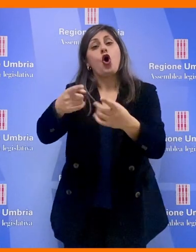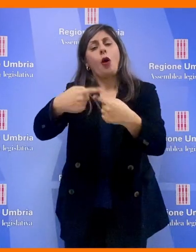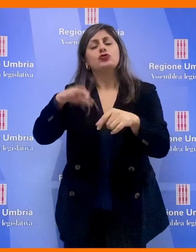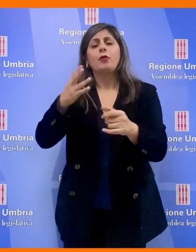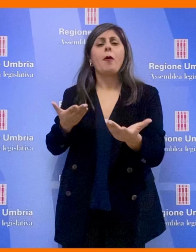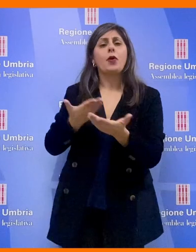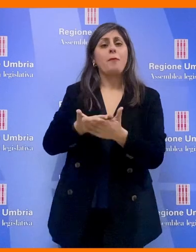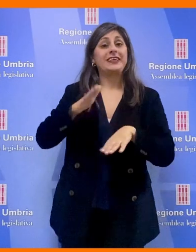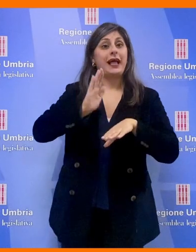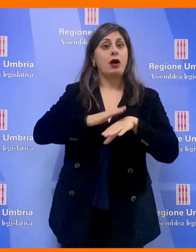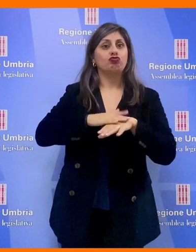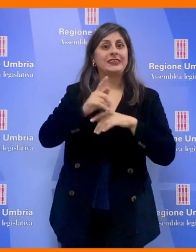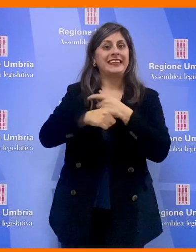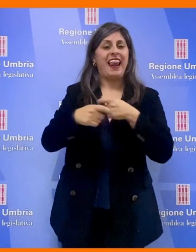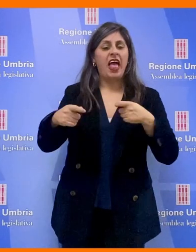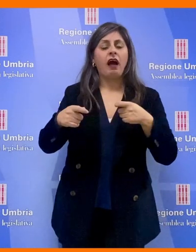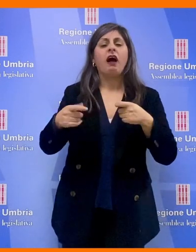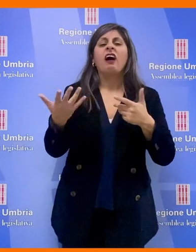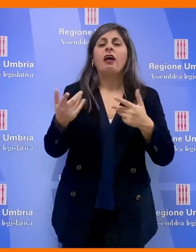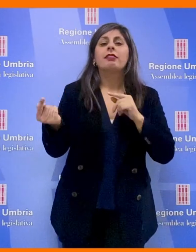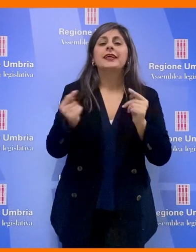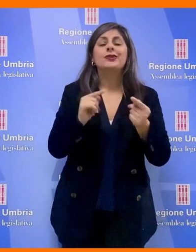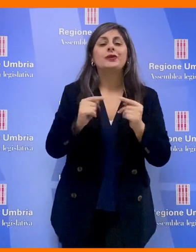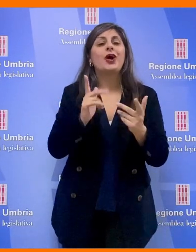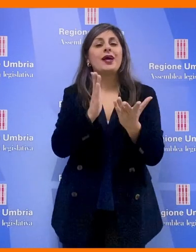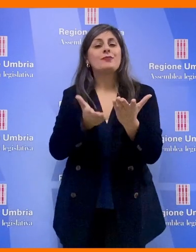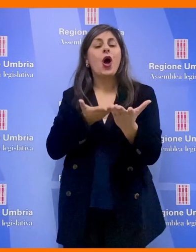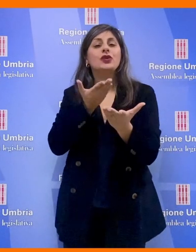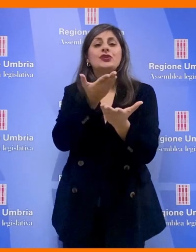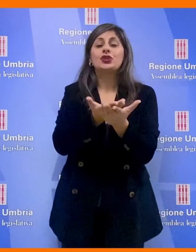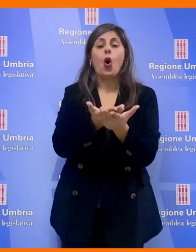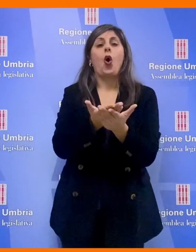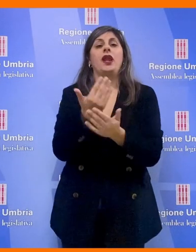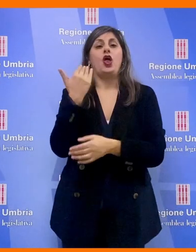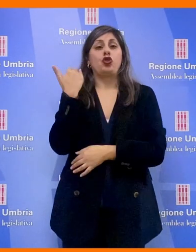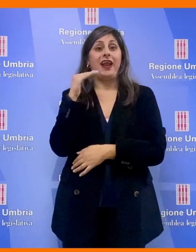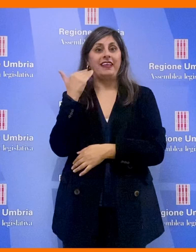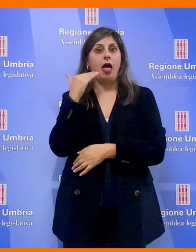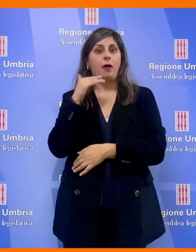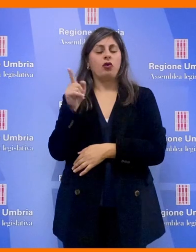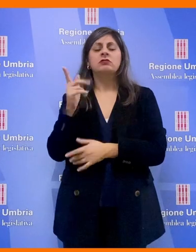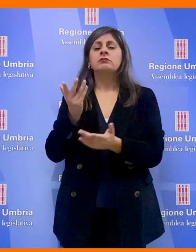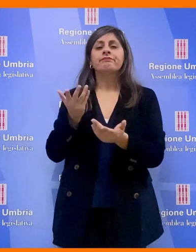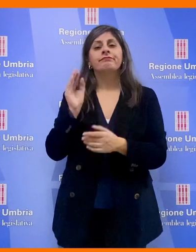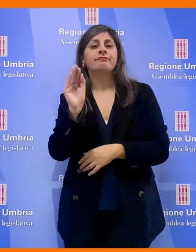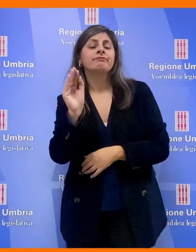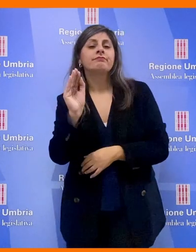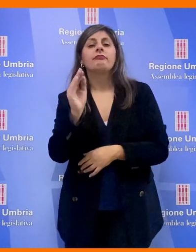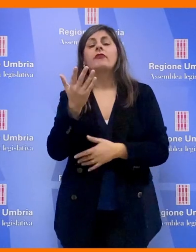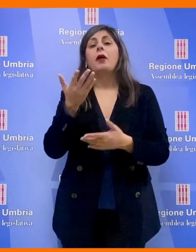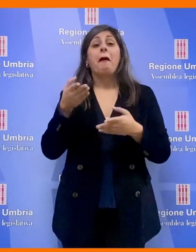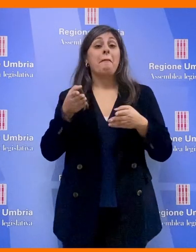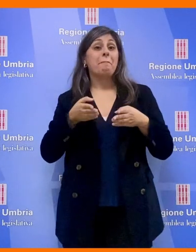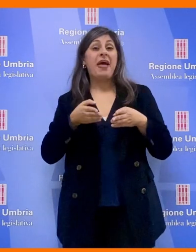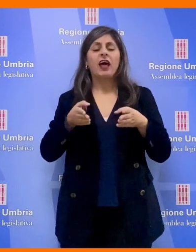consigliere Mancini della Lega la discussione sulla mozione di Donatella Porsi che chiede che tutto il percorso